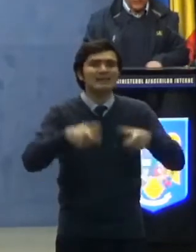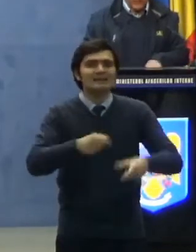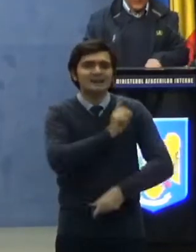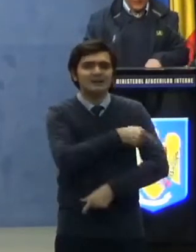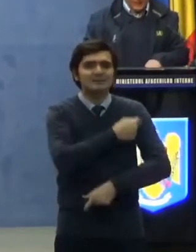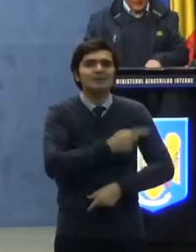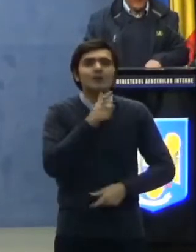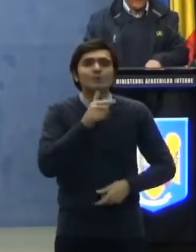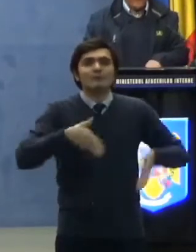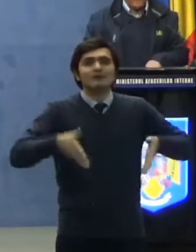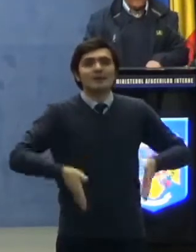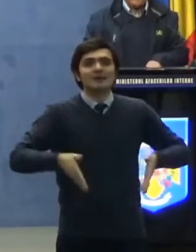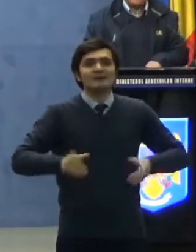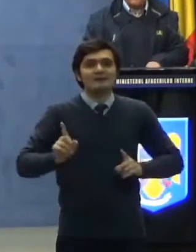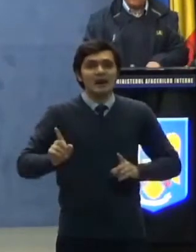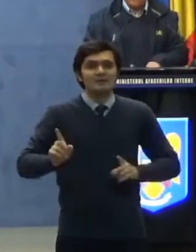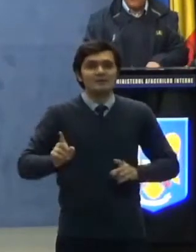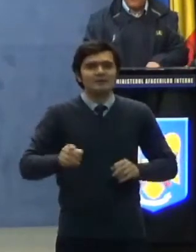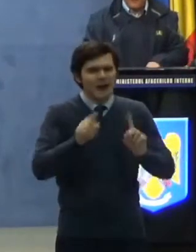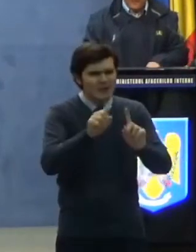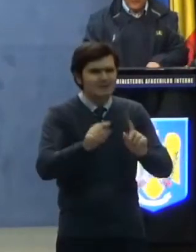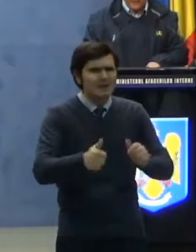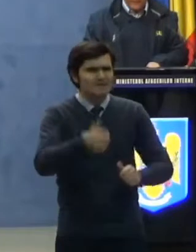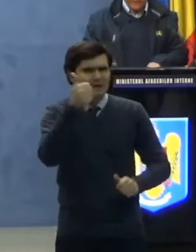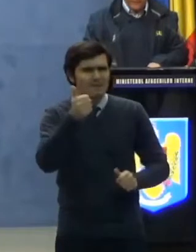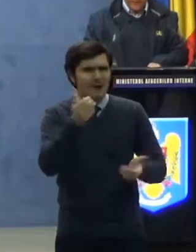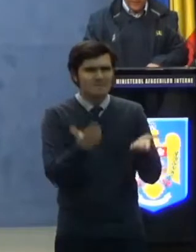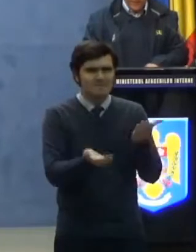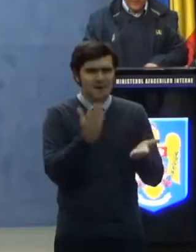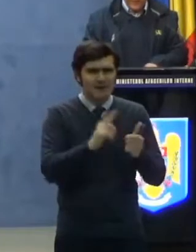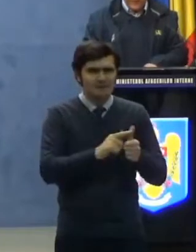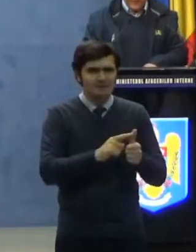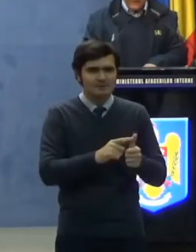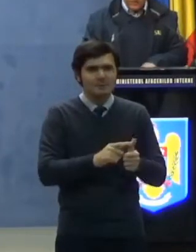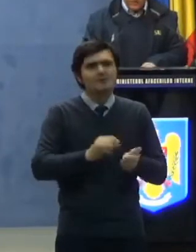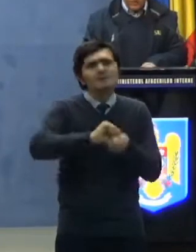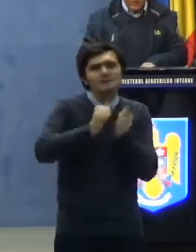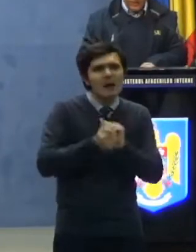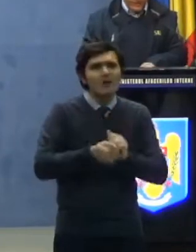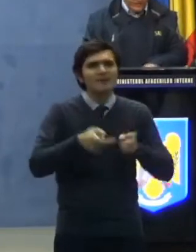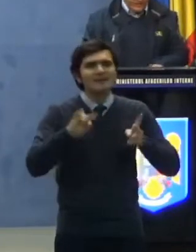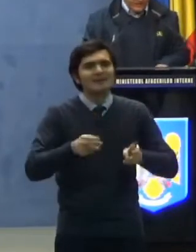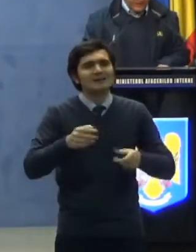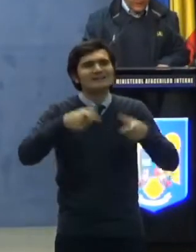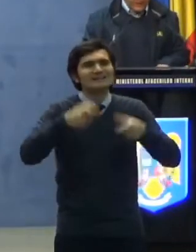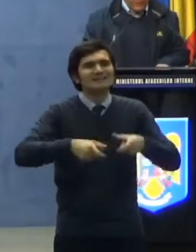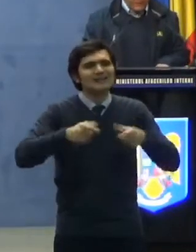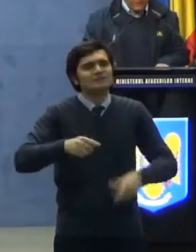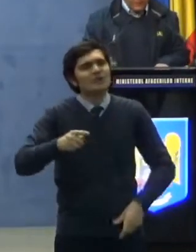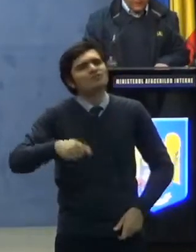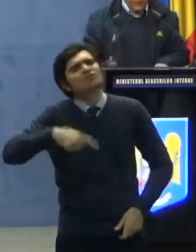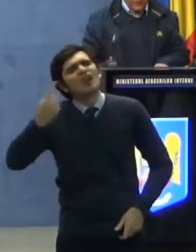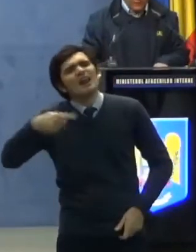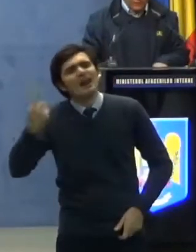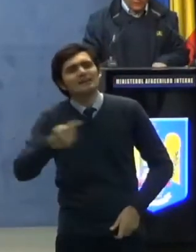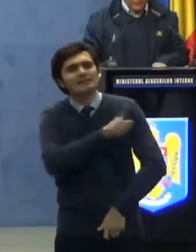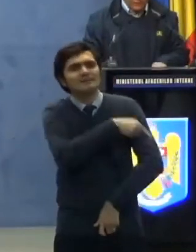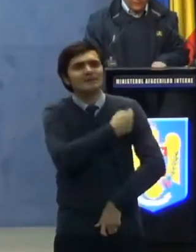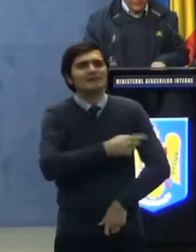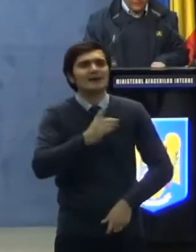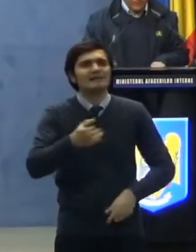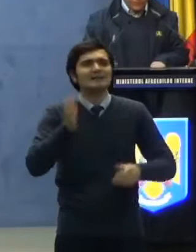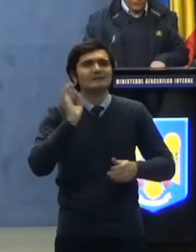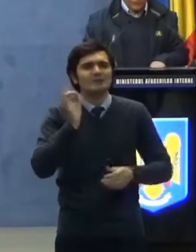unde s-au prezentat, asta e prima variantă, în secțiile celorlalte spitale de specialitate